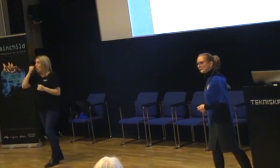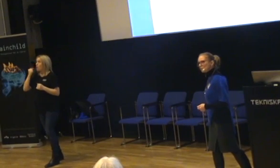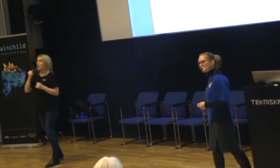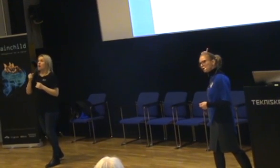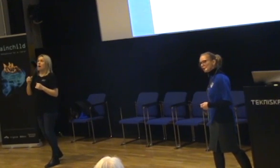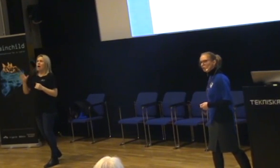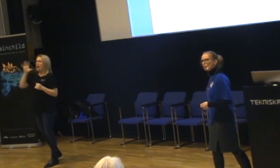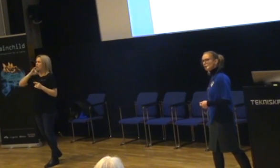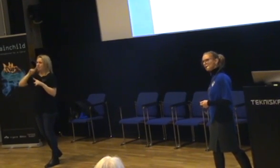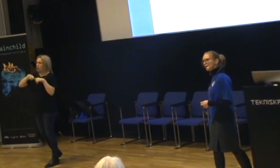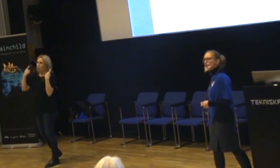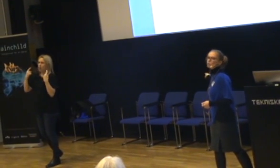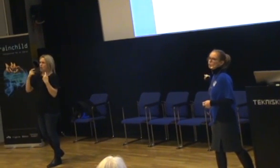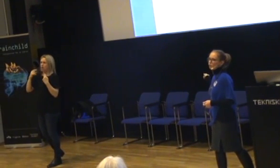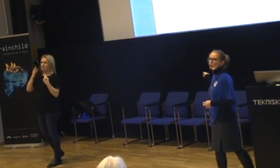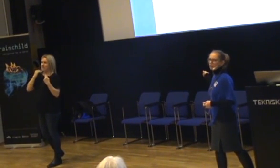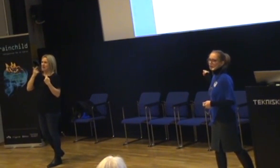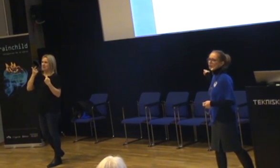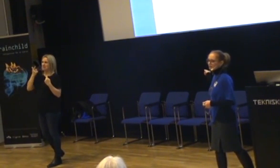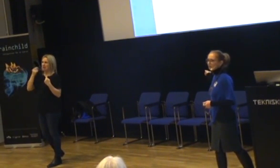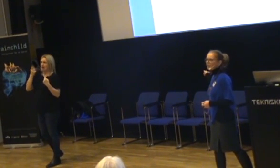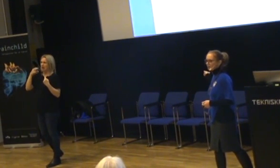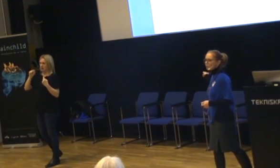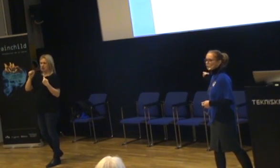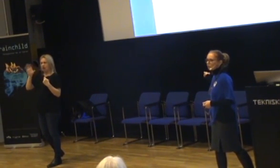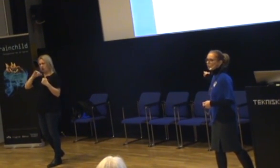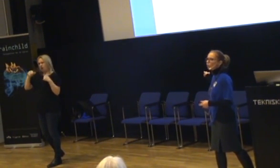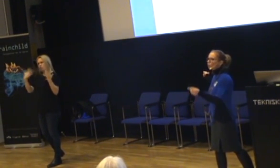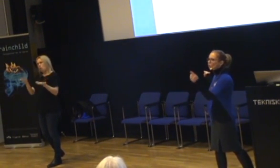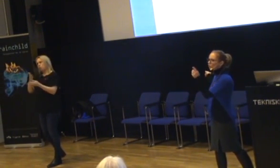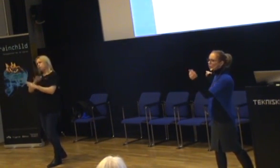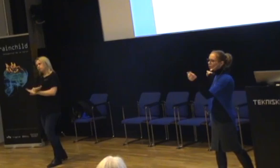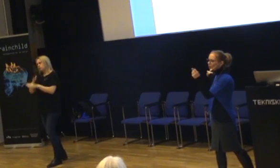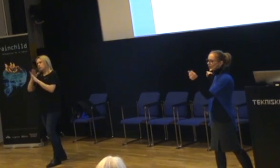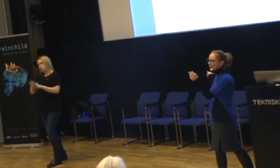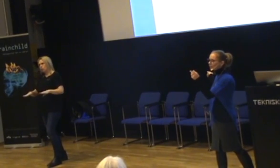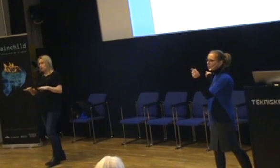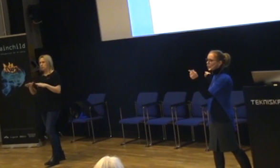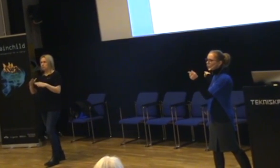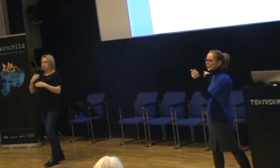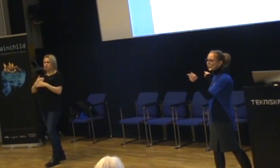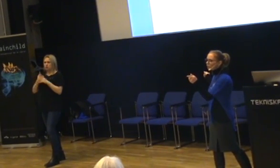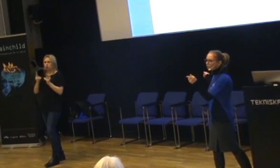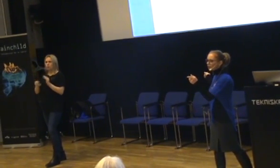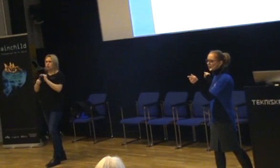oavsett vad man har för någon av de här talangerna, måste få vara kall i kall i skrätteträd också. Och skal man. Mat och sovklockan.